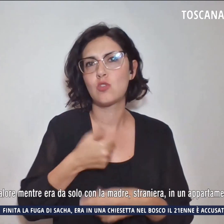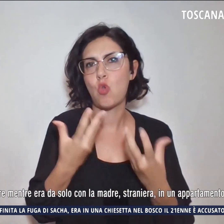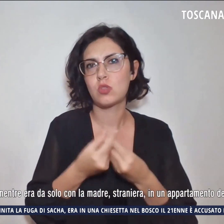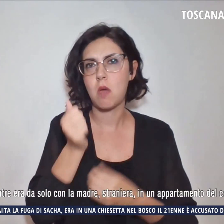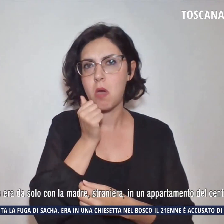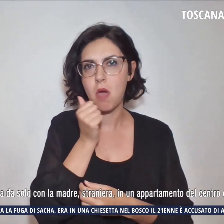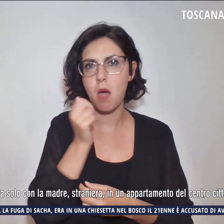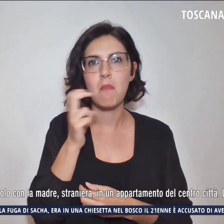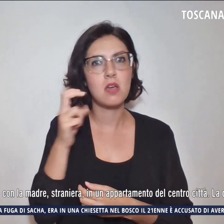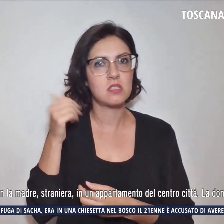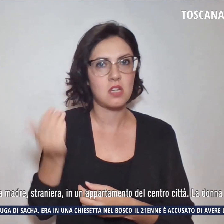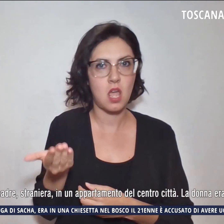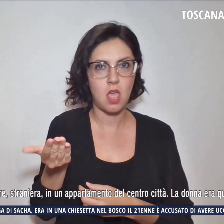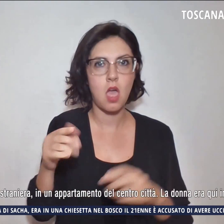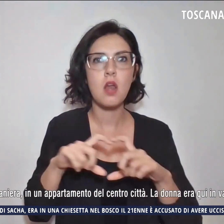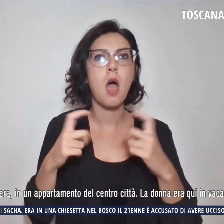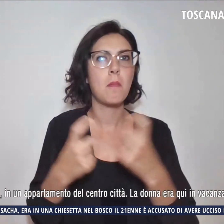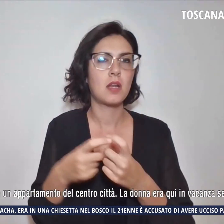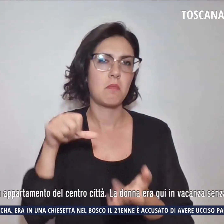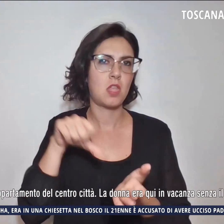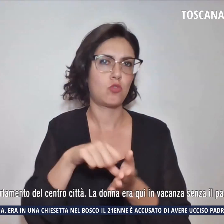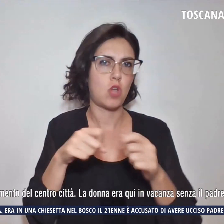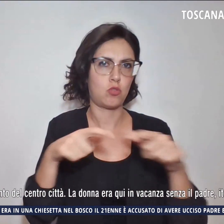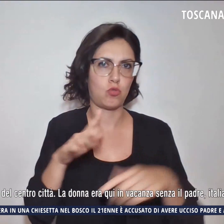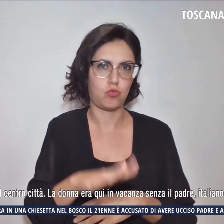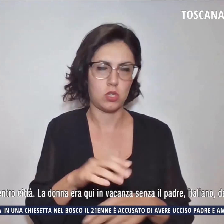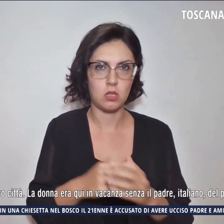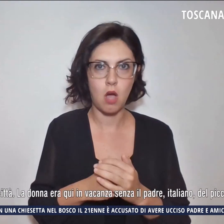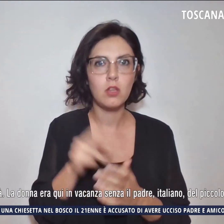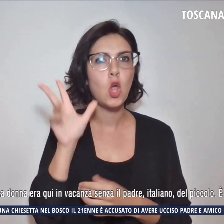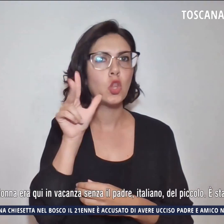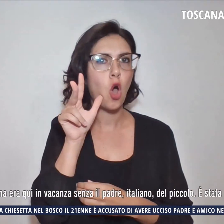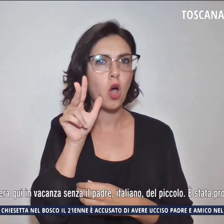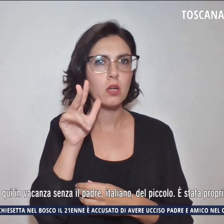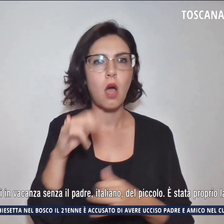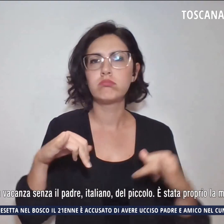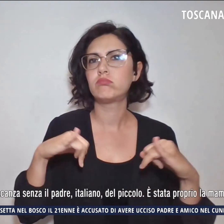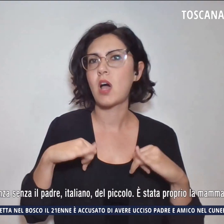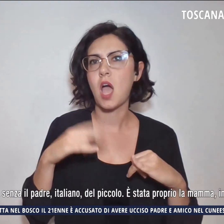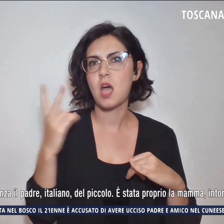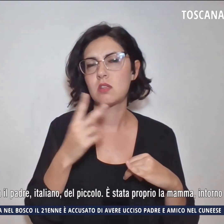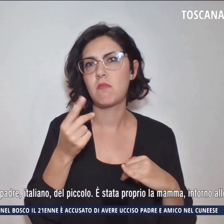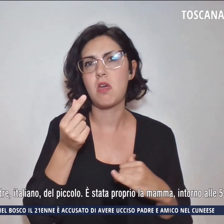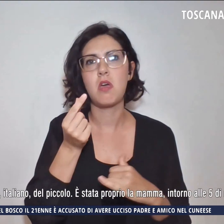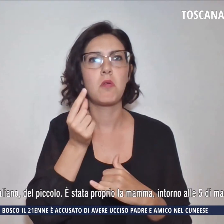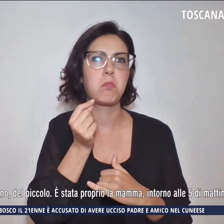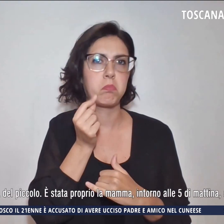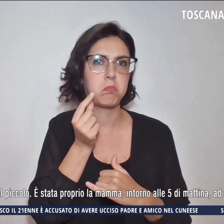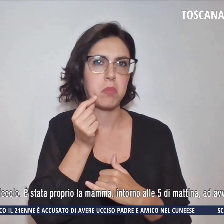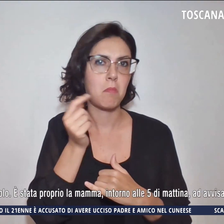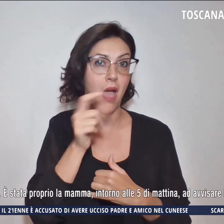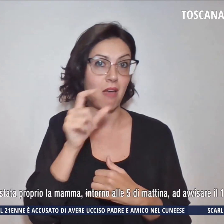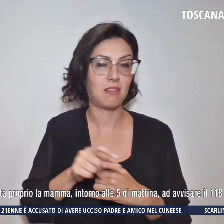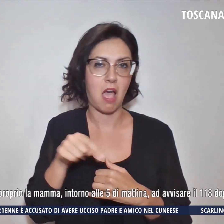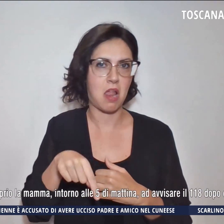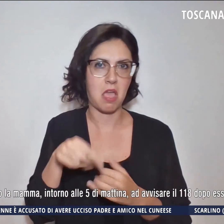un appartamento del centro città. La donna era in vacanza senza il padre italiano del piccolo. È stata